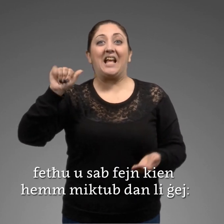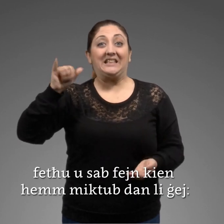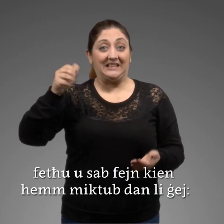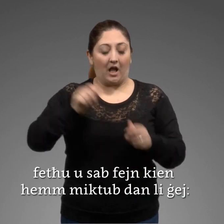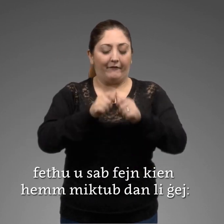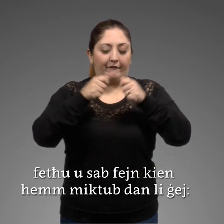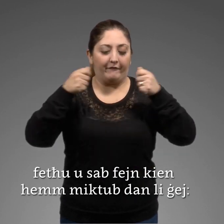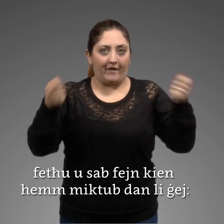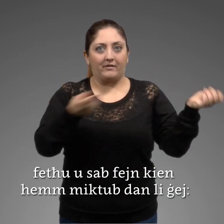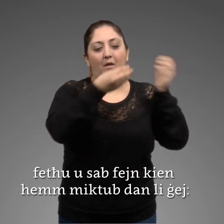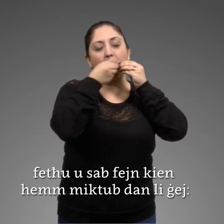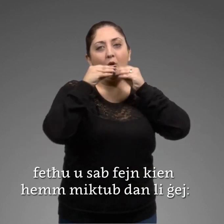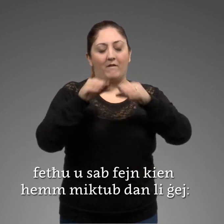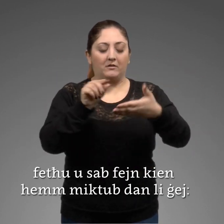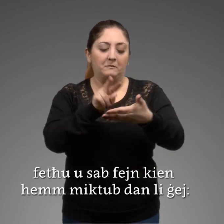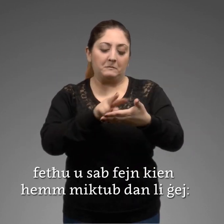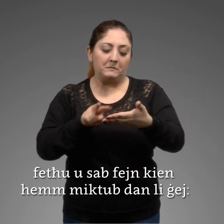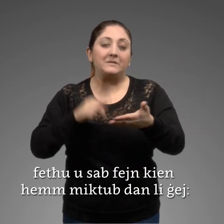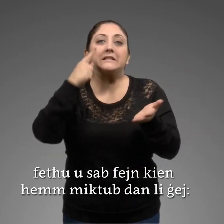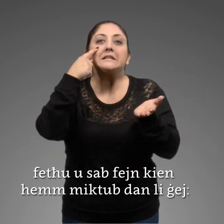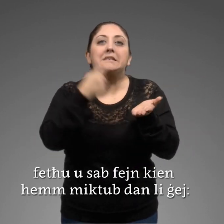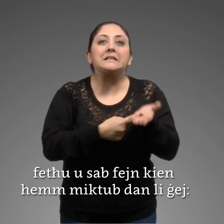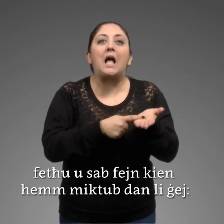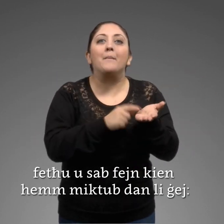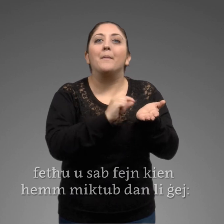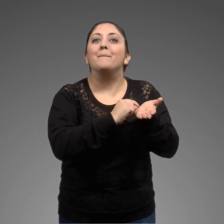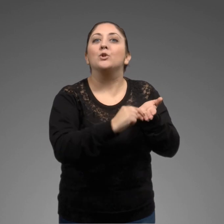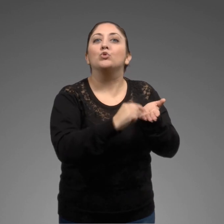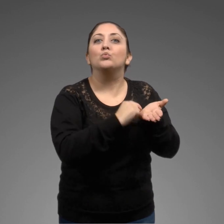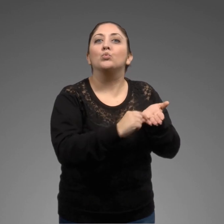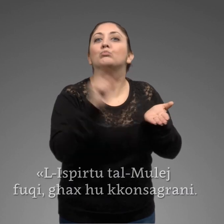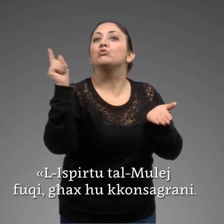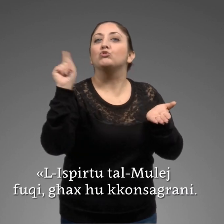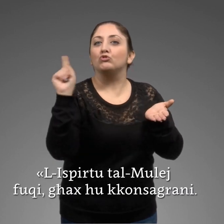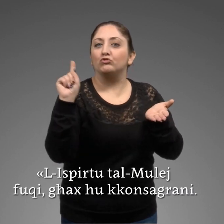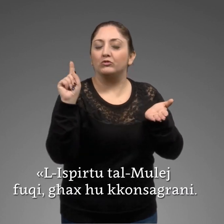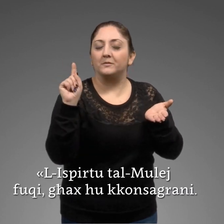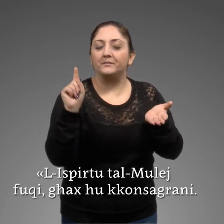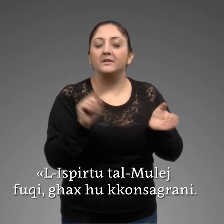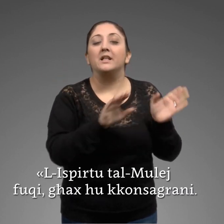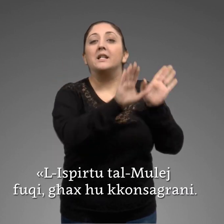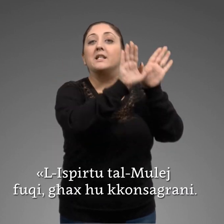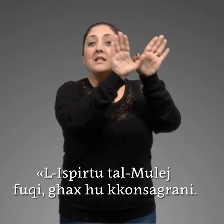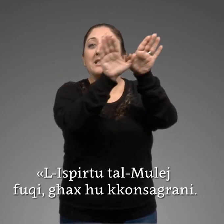u saħb fejn kiena mektub dan l-ġej l-spiritu ta'n mulej fugi